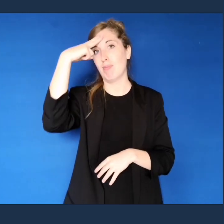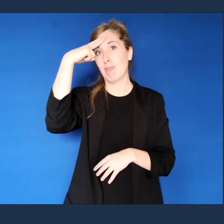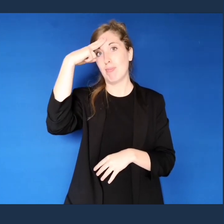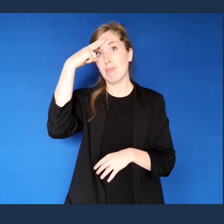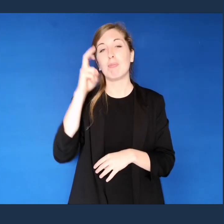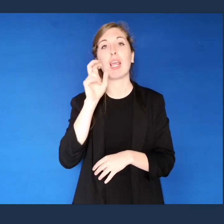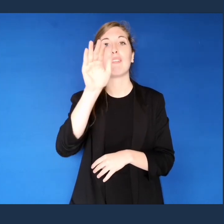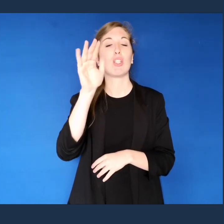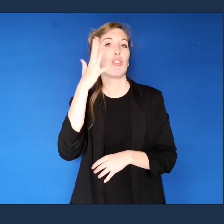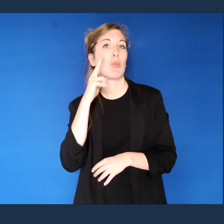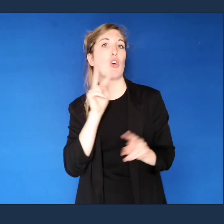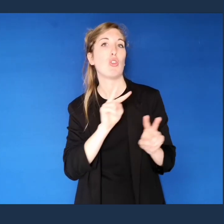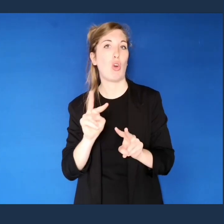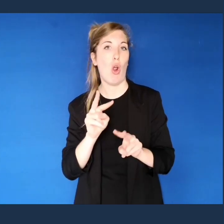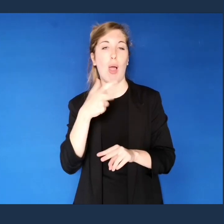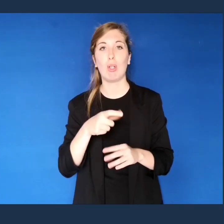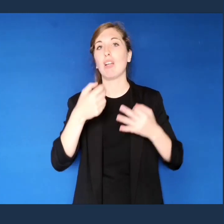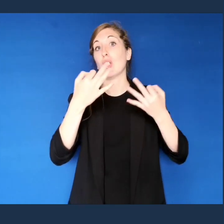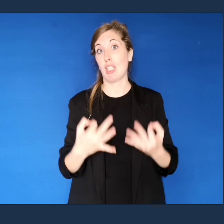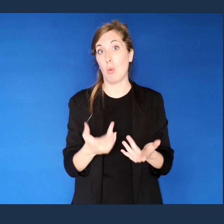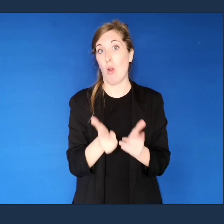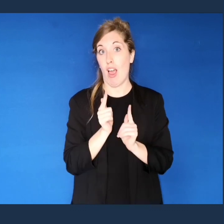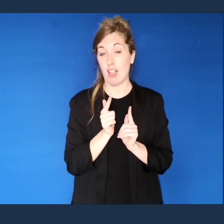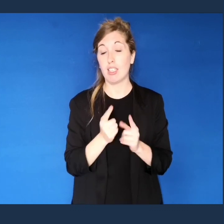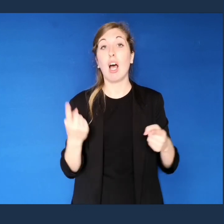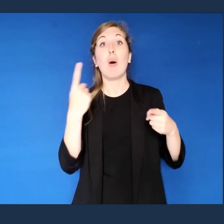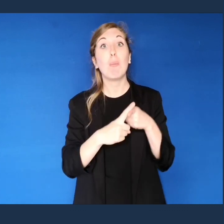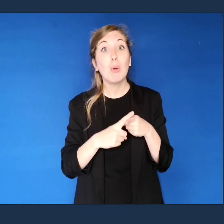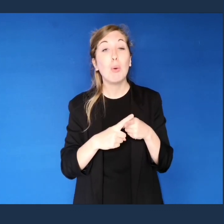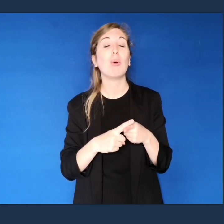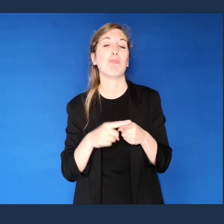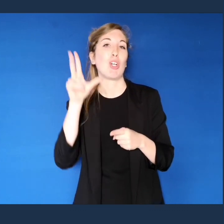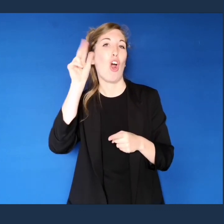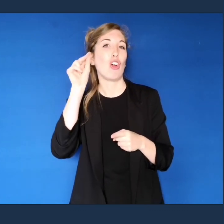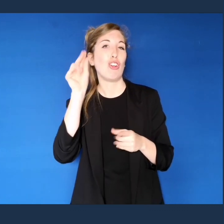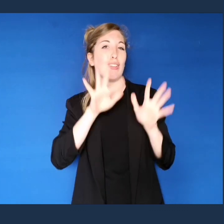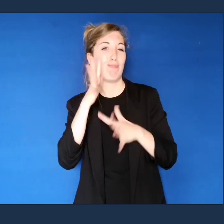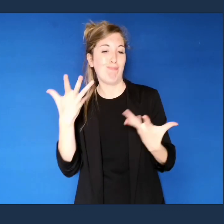sicurezza e perché no, magari ci godremo un pizzico di conoscenza in più.